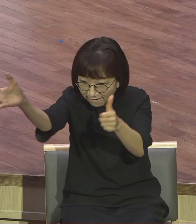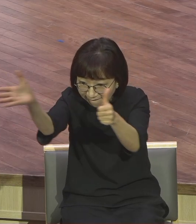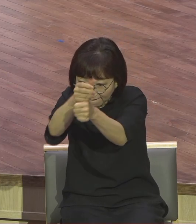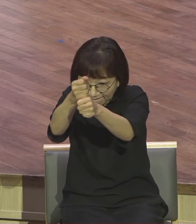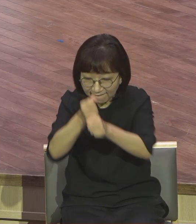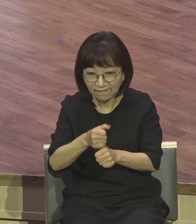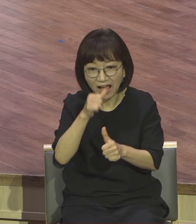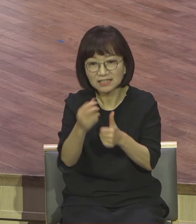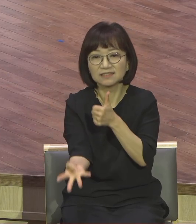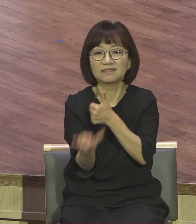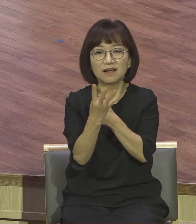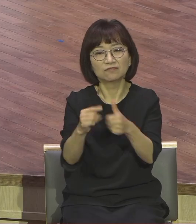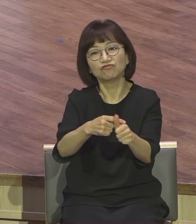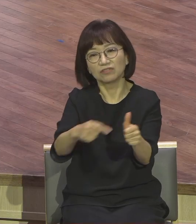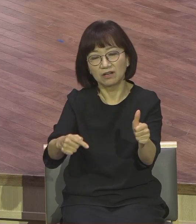러시아 중국 북한